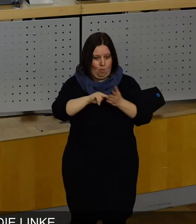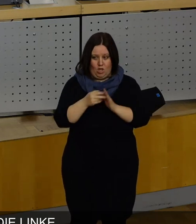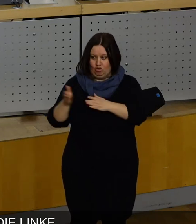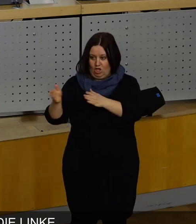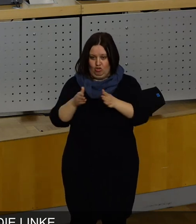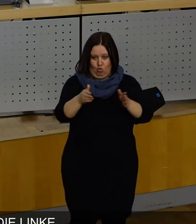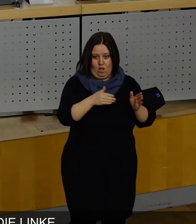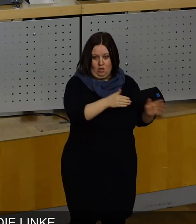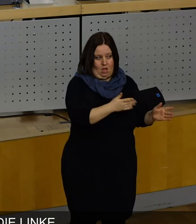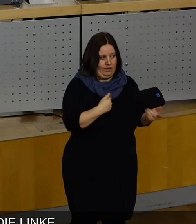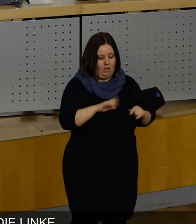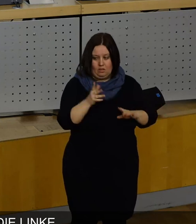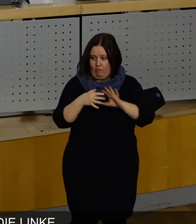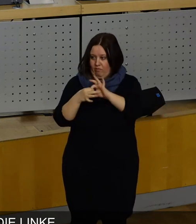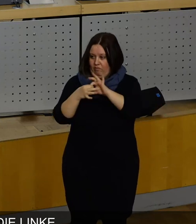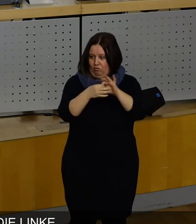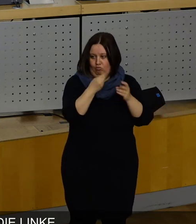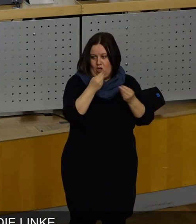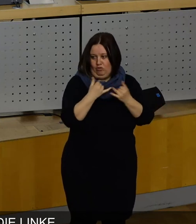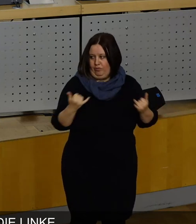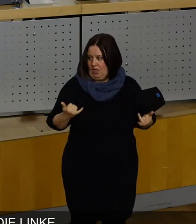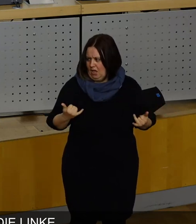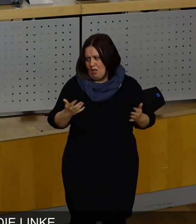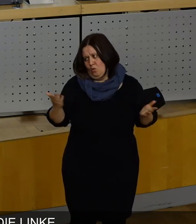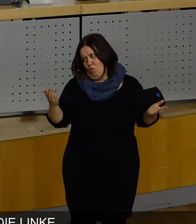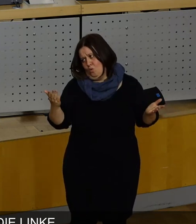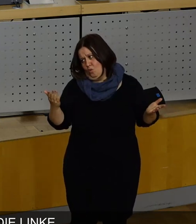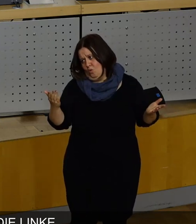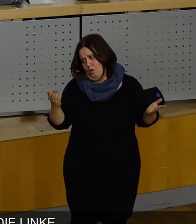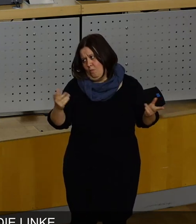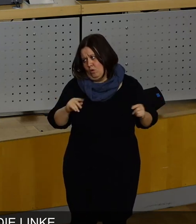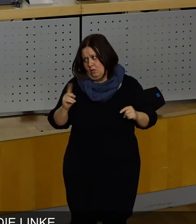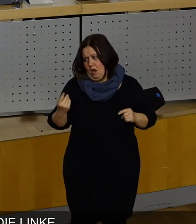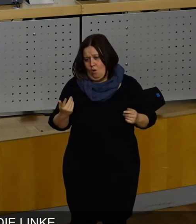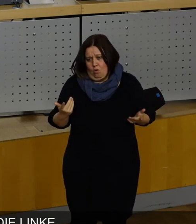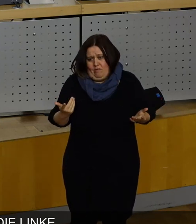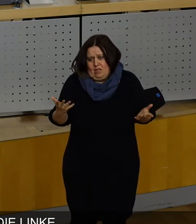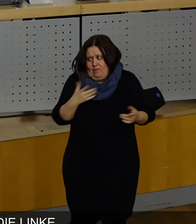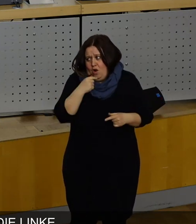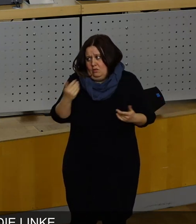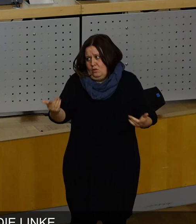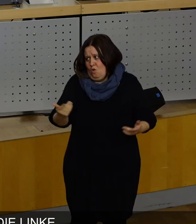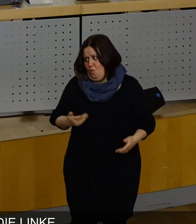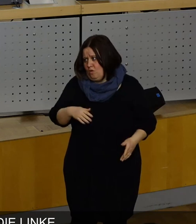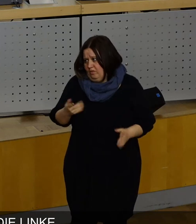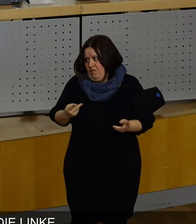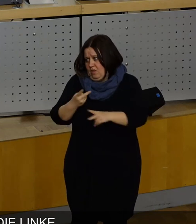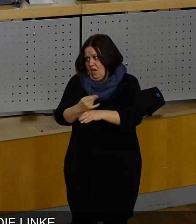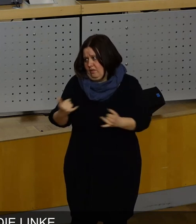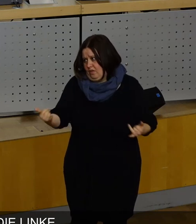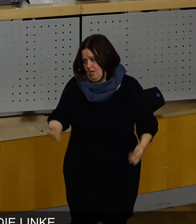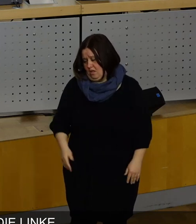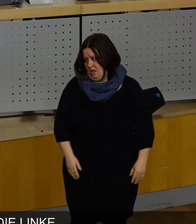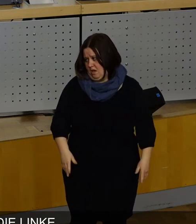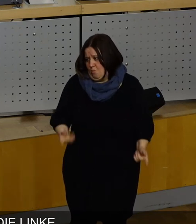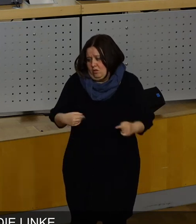Richtungen vertreten, je nachdem, mit wem man gerade spricht. Also, wen wollen Sie denn hier vertreten? Das ist die